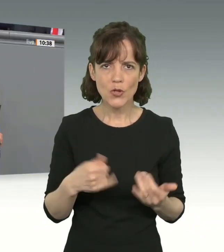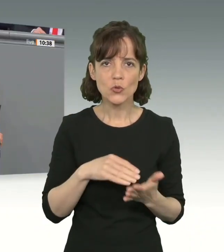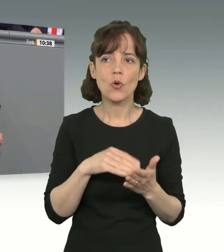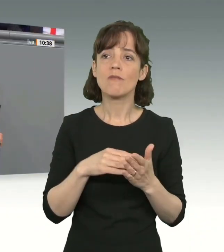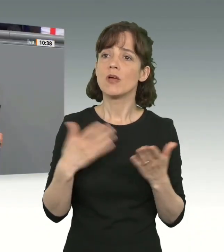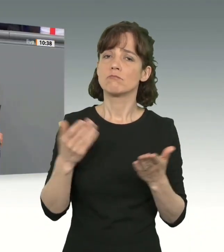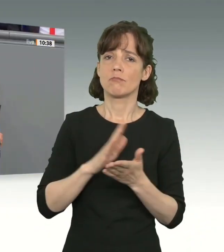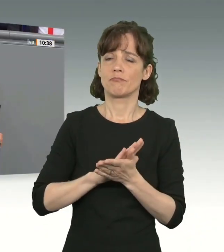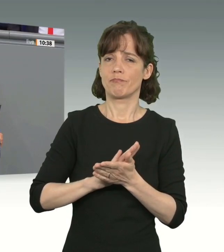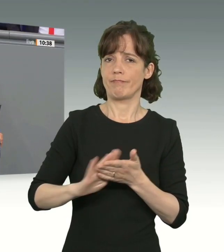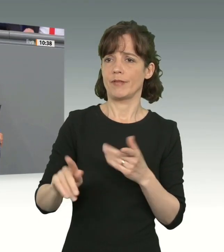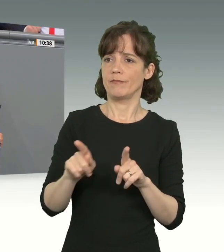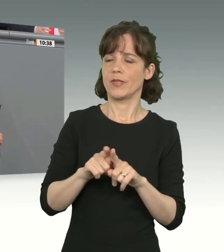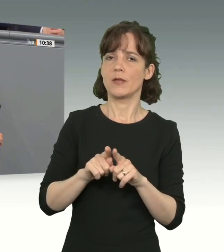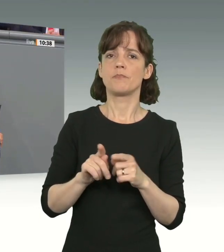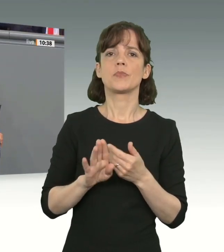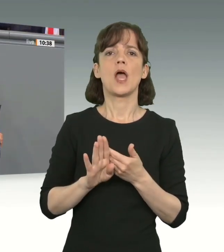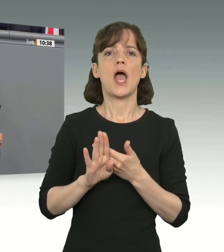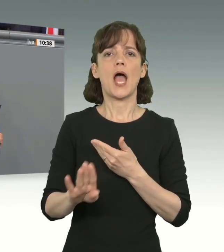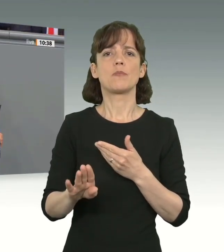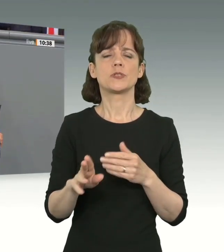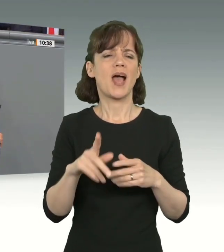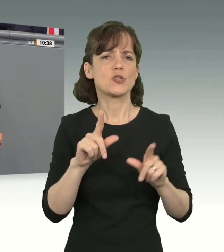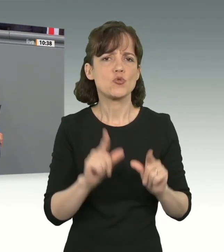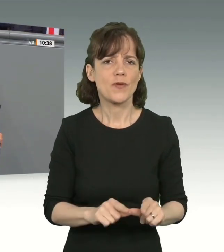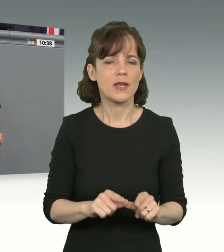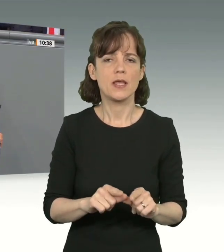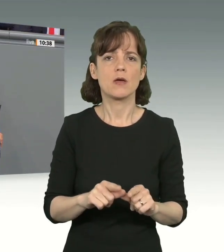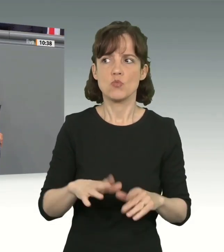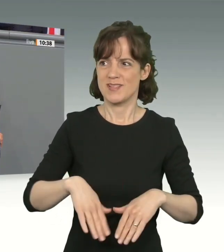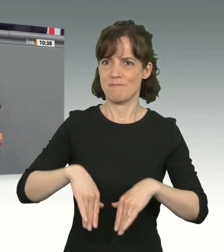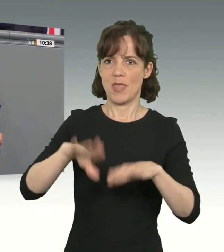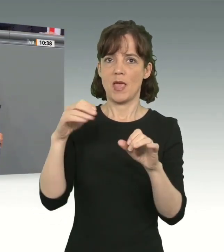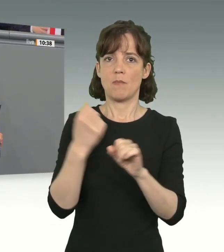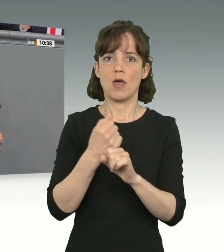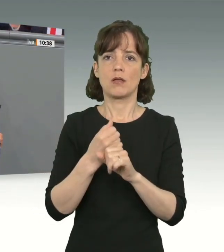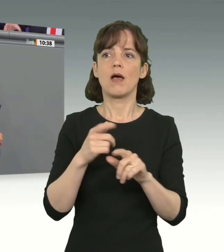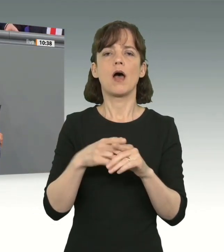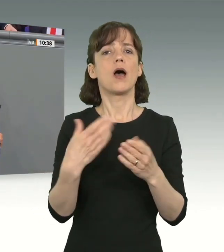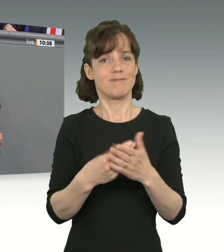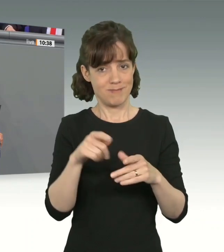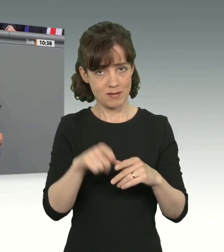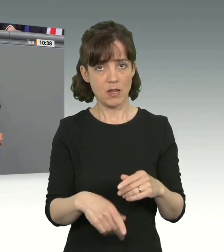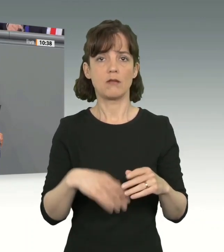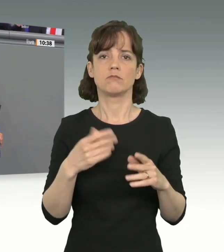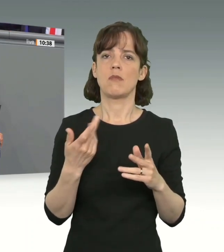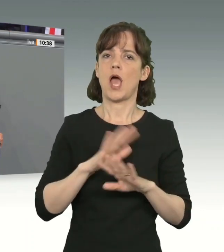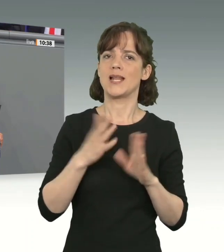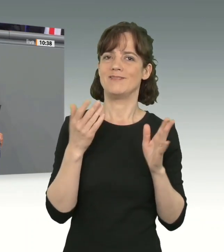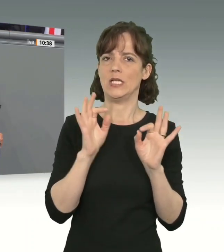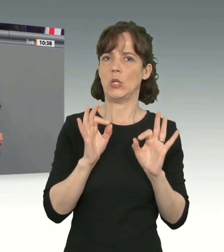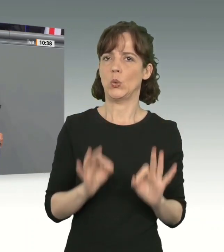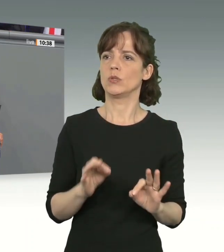eines vermeintlichen Abschiebungsdefizits zum Allheilmittel für alle Herausforderungen bei der Aufnahme von Geflüchteten